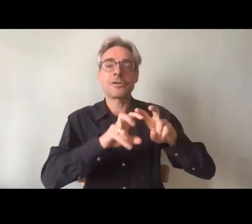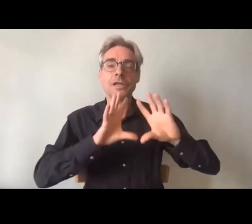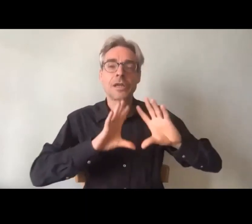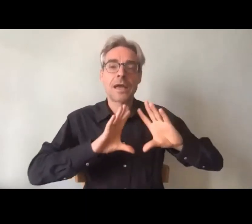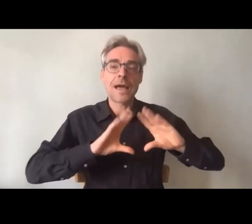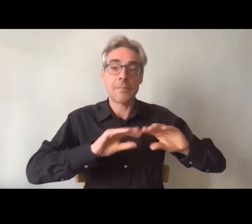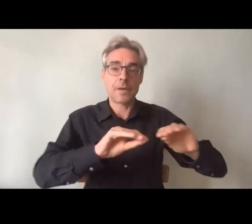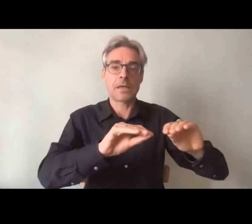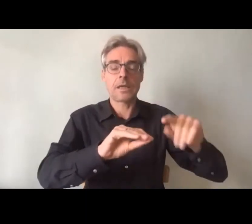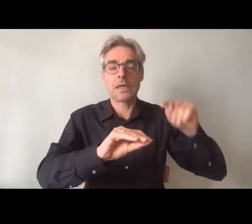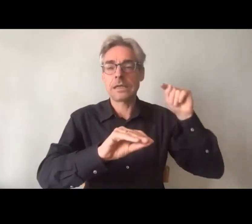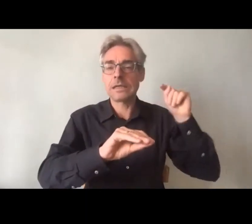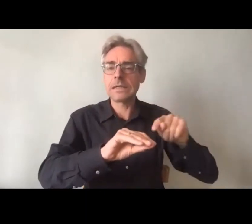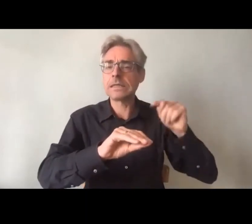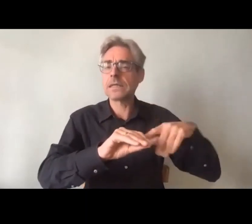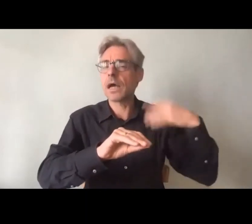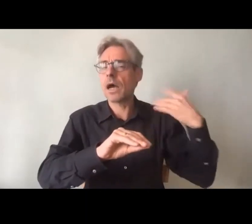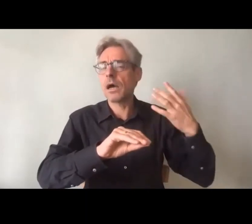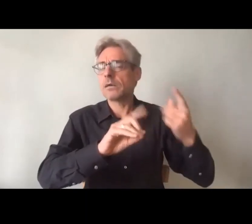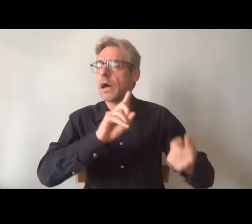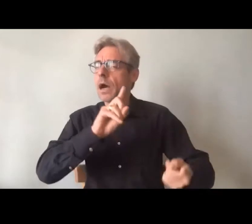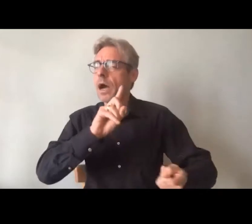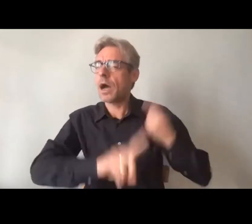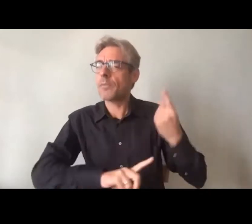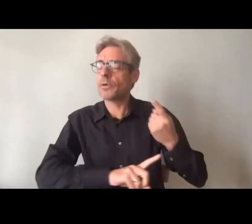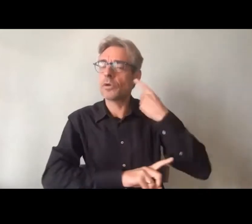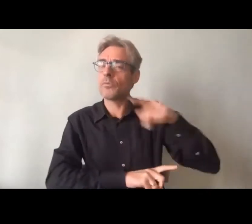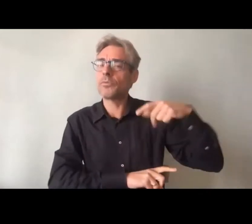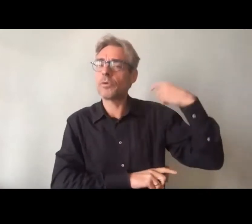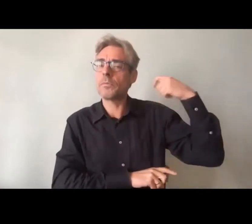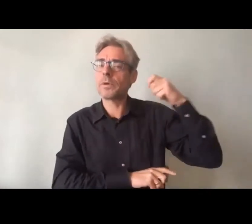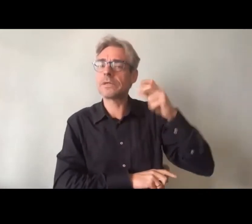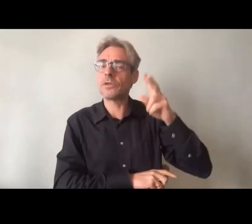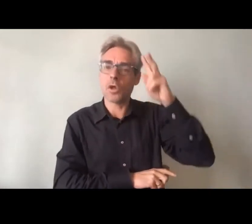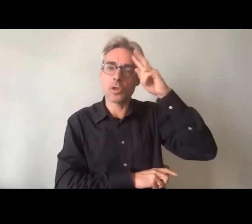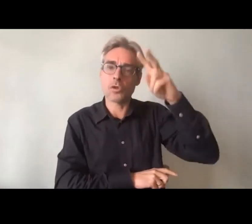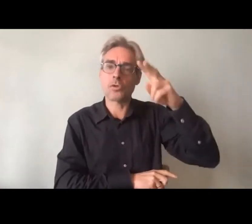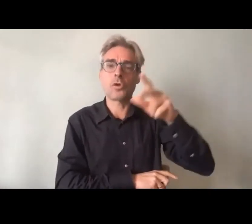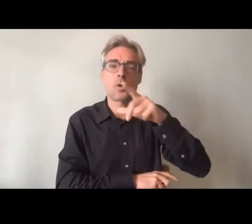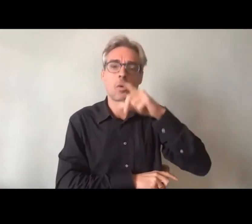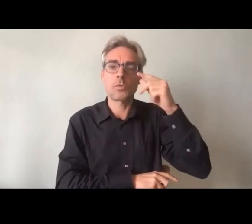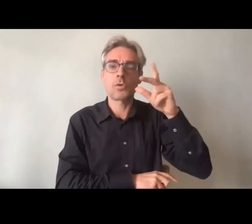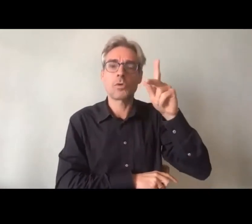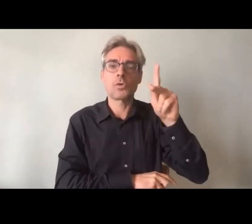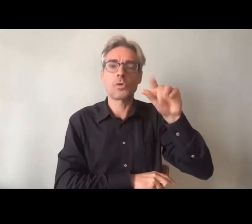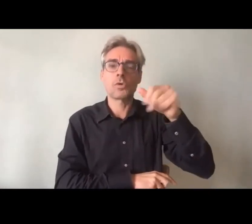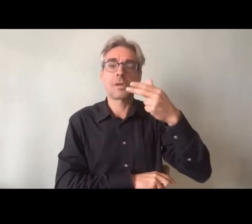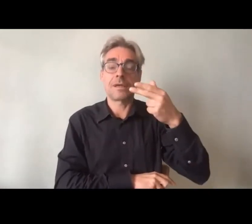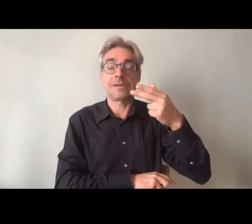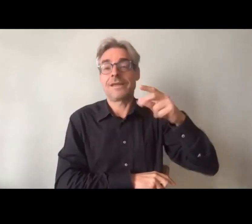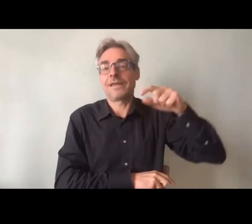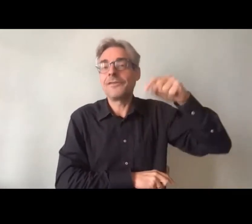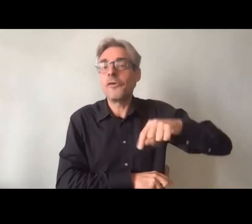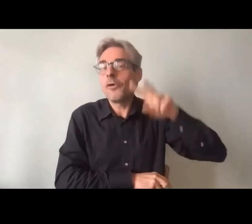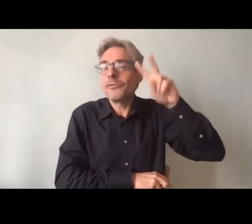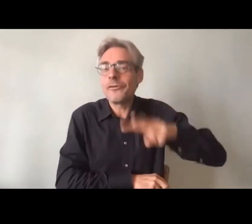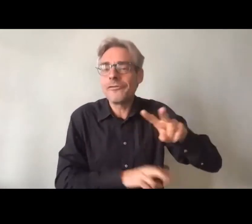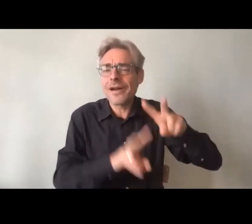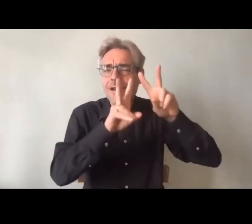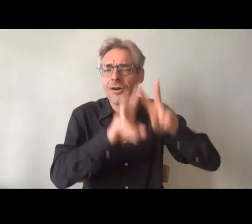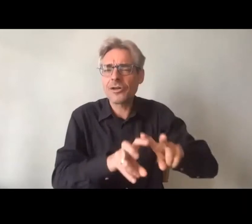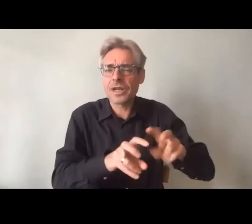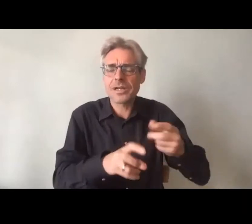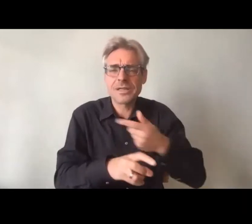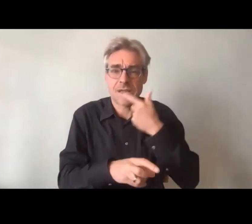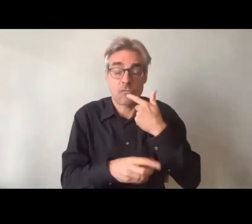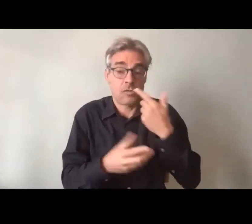et ça c'est quelque chose qui est cher à notre président d'honneur Axel Kahn, c'est d'abord une véritable recherche. C'est-à-dire qu'elle